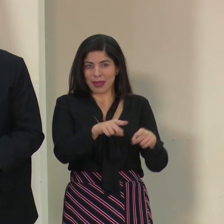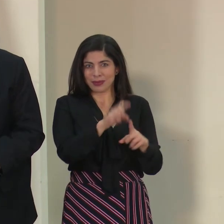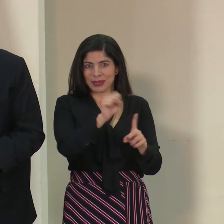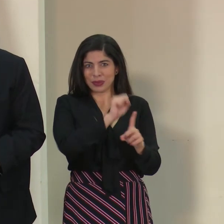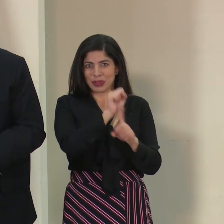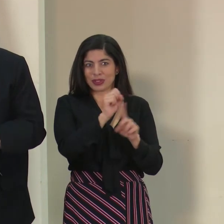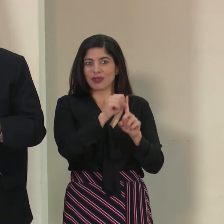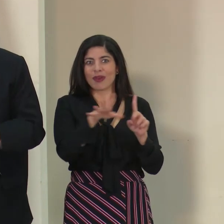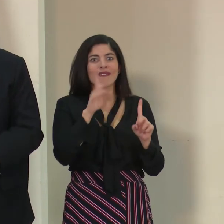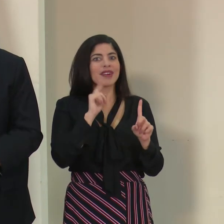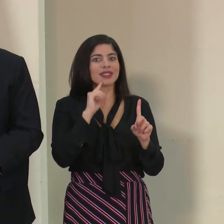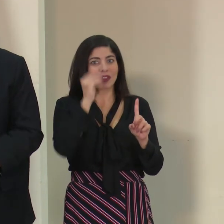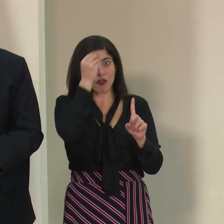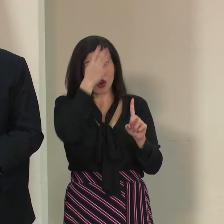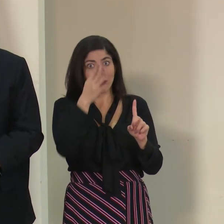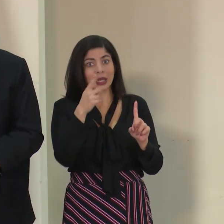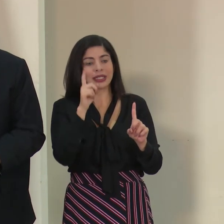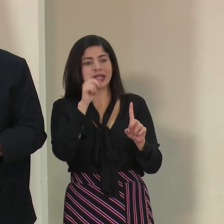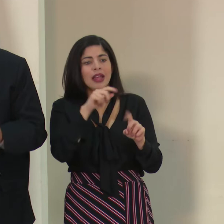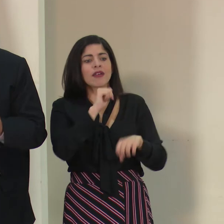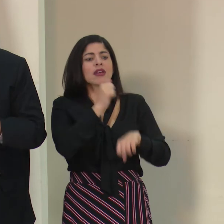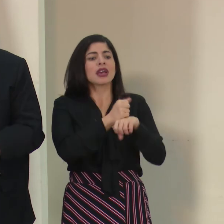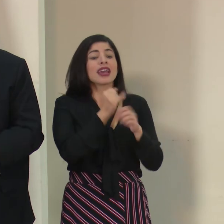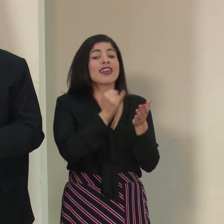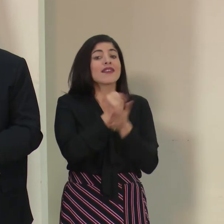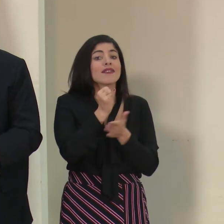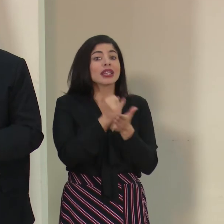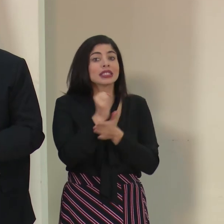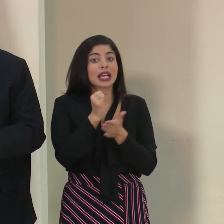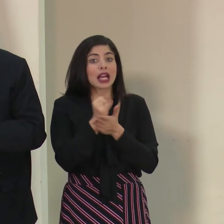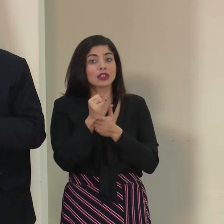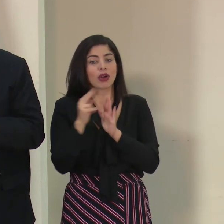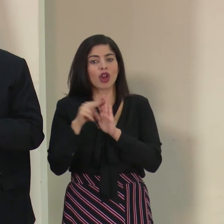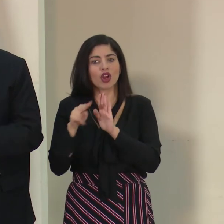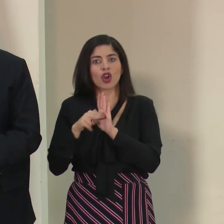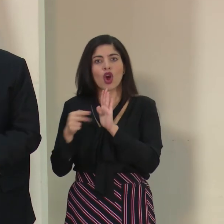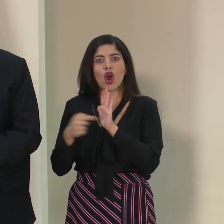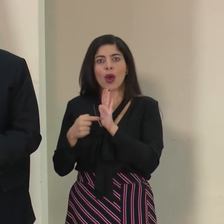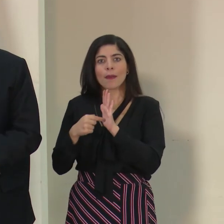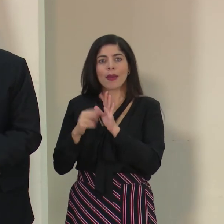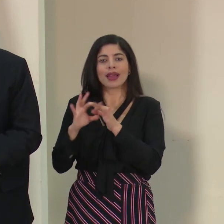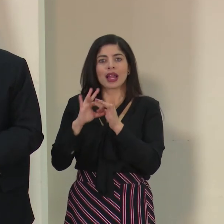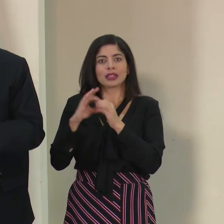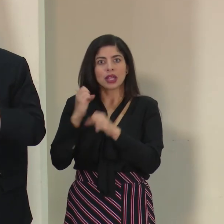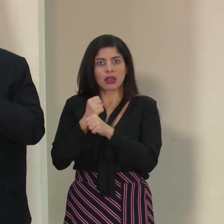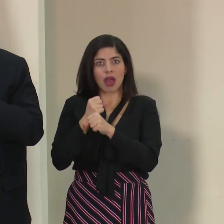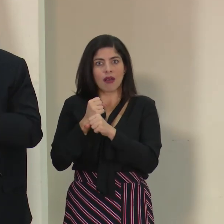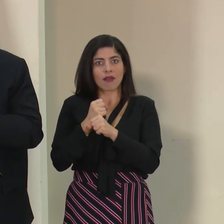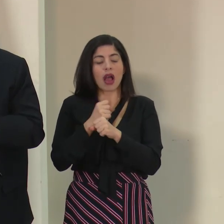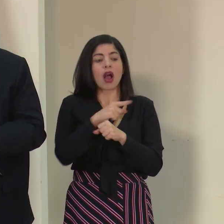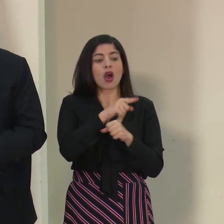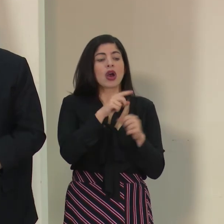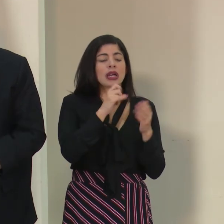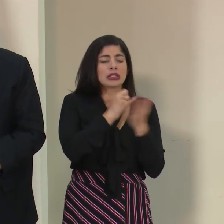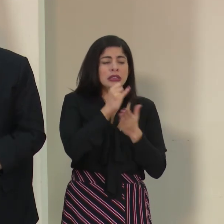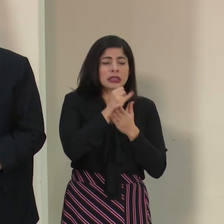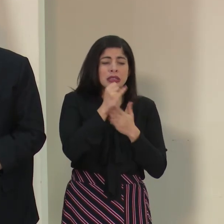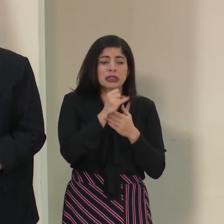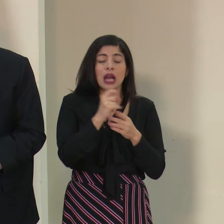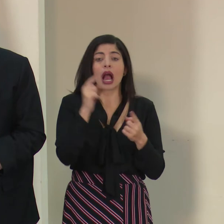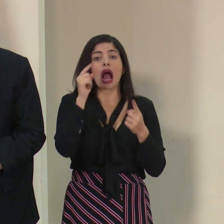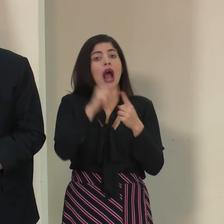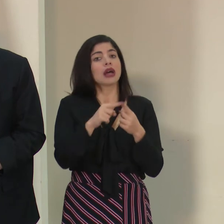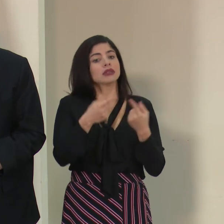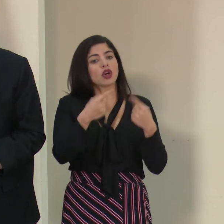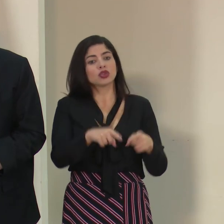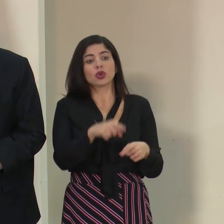situación de que establecieran una investigación según lo establece la normativa de relaciones laborales y que se llegue a las últimas consecuencias para